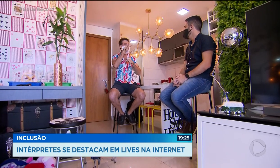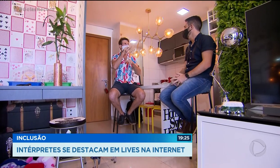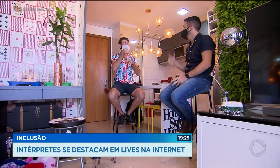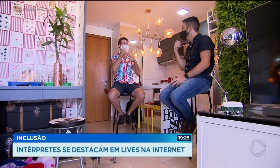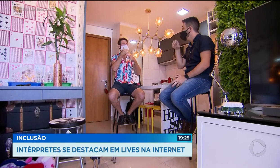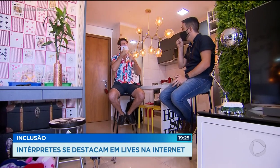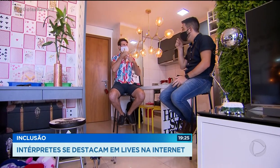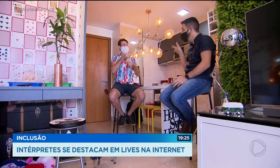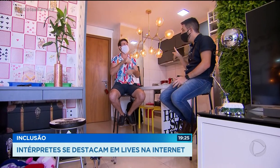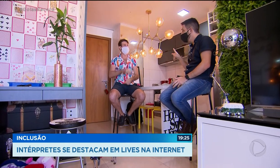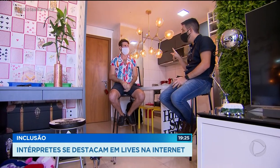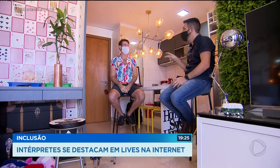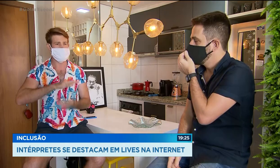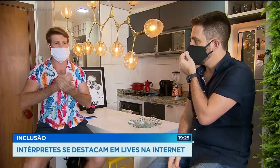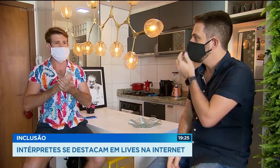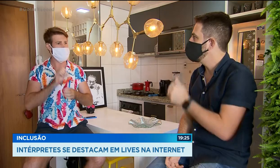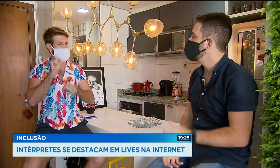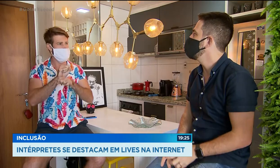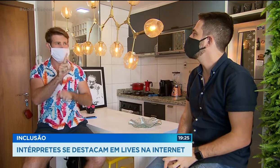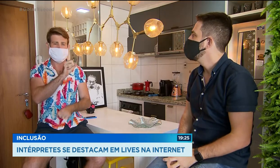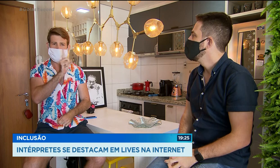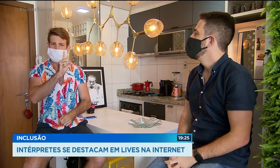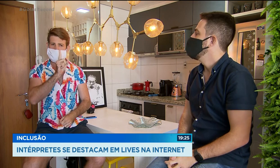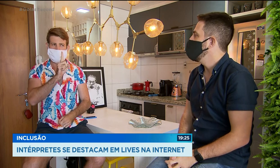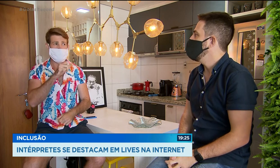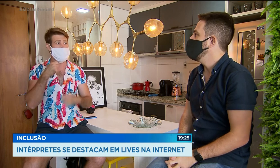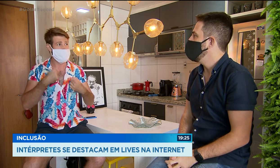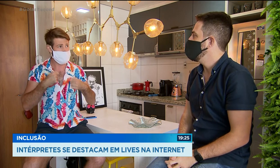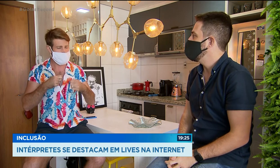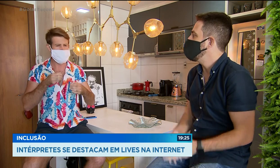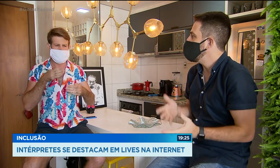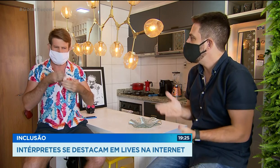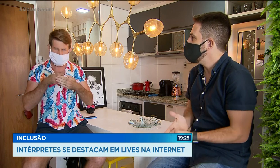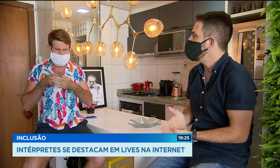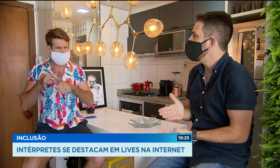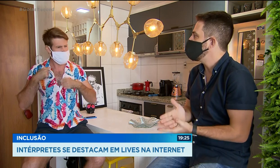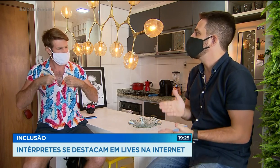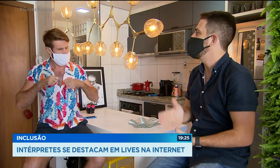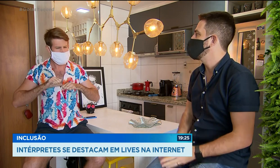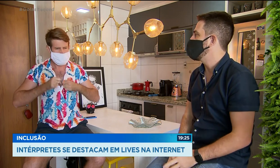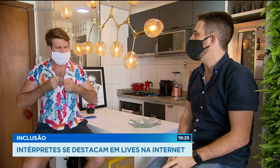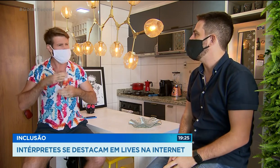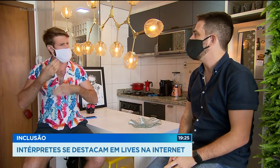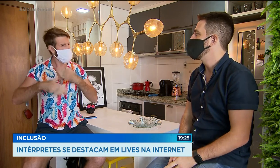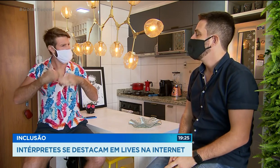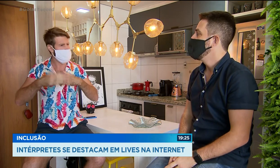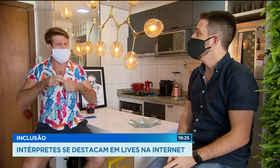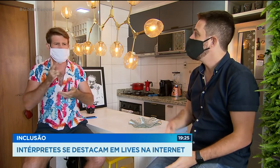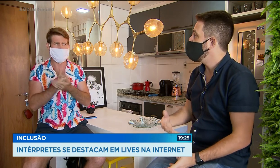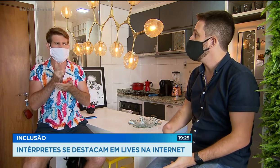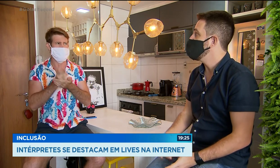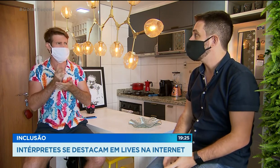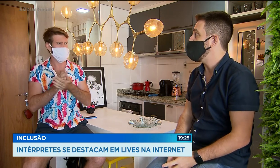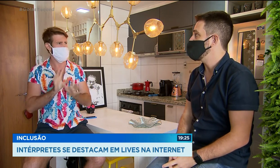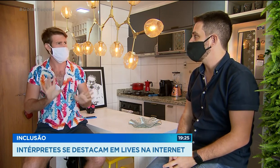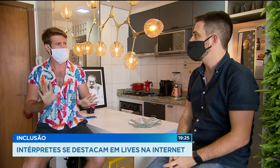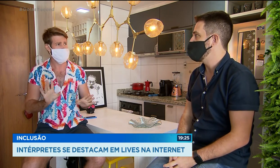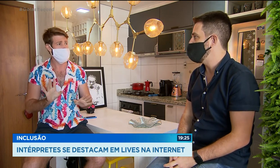de cada um de nós. Nós precisamos da presença desses profissionais em diferentes espaços da sociedade.